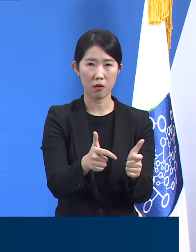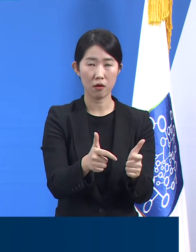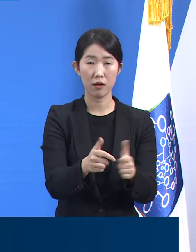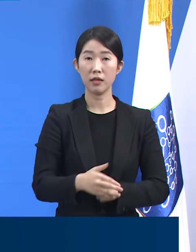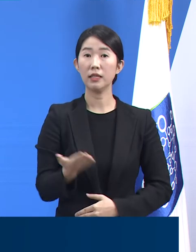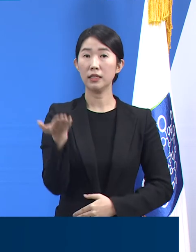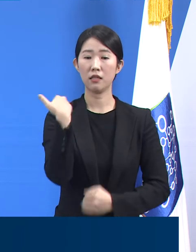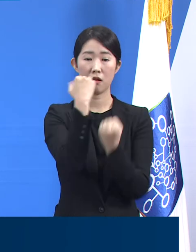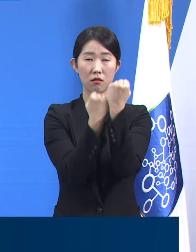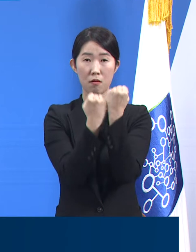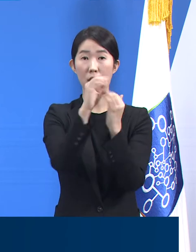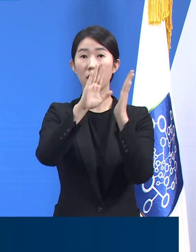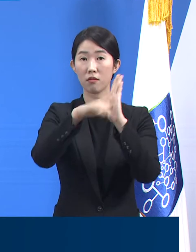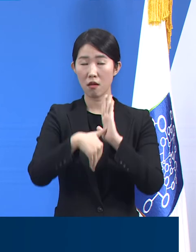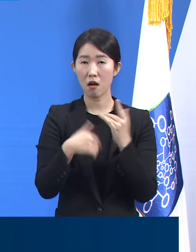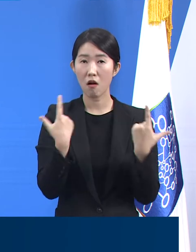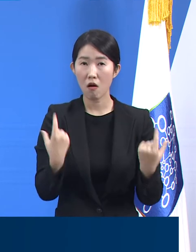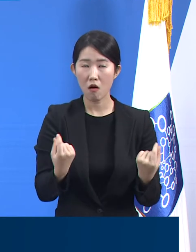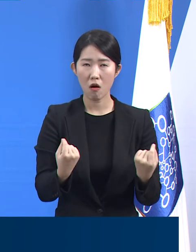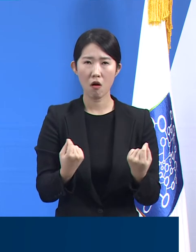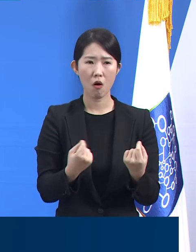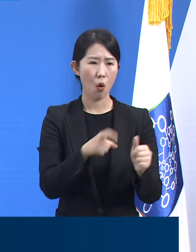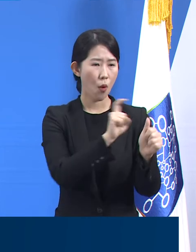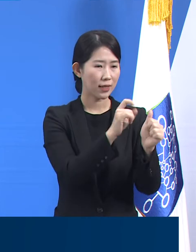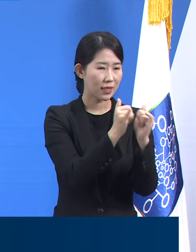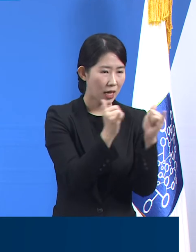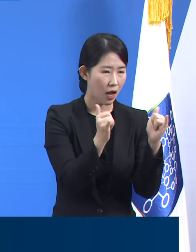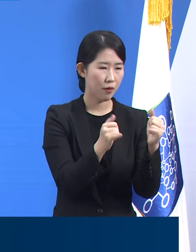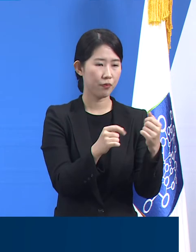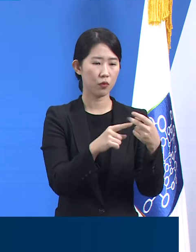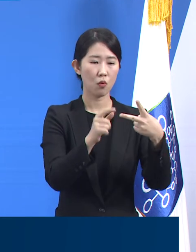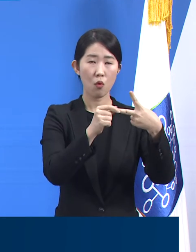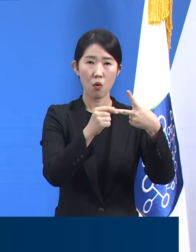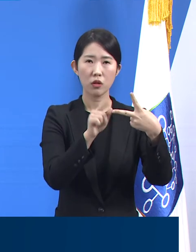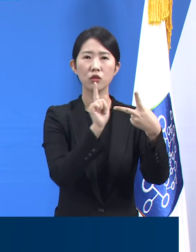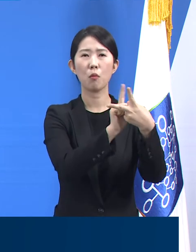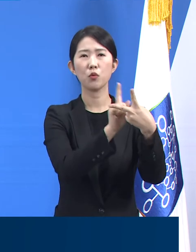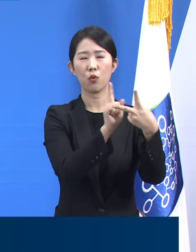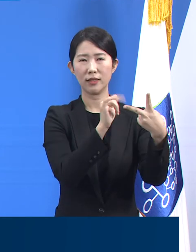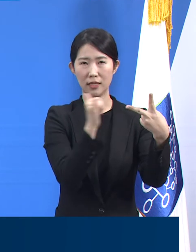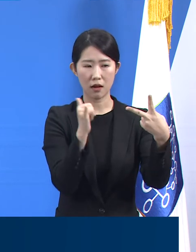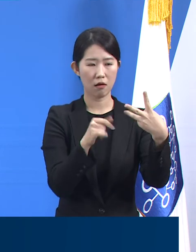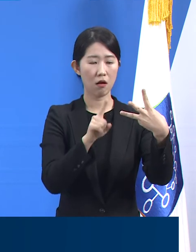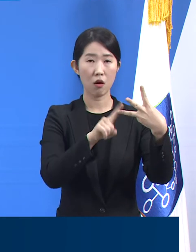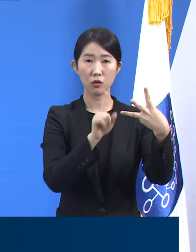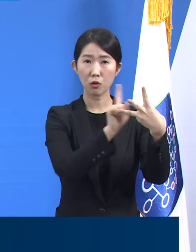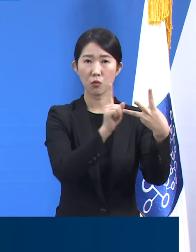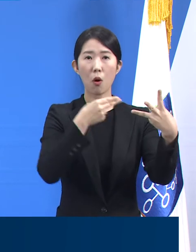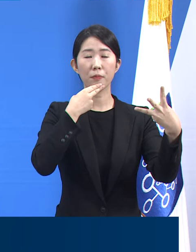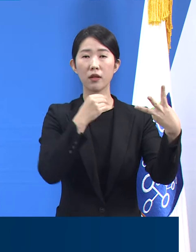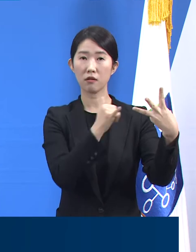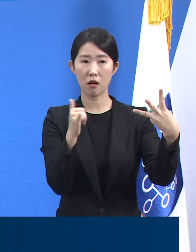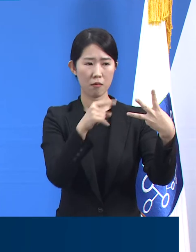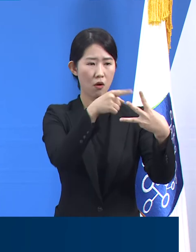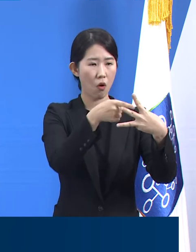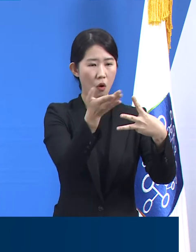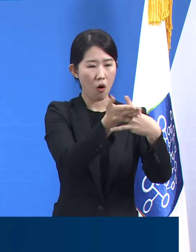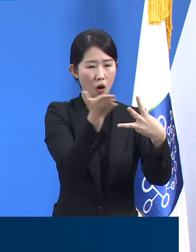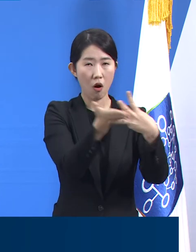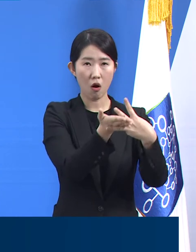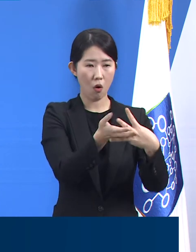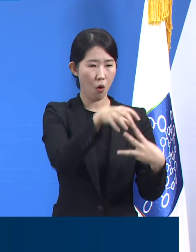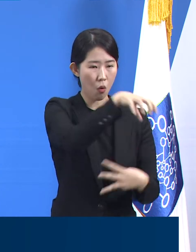말씀드렸다시피 확진자와 접촉자, 비접촉자들을 공간적으로 분리해낼 수 있다면